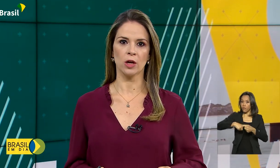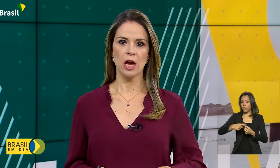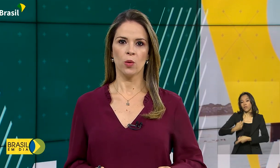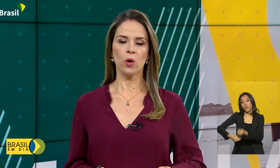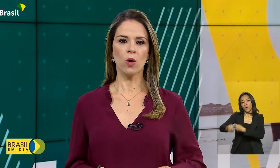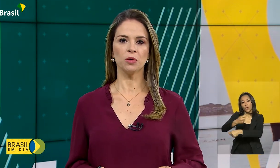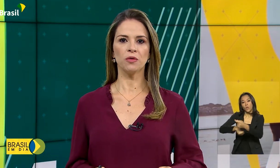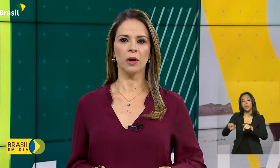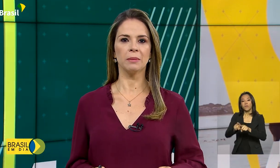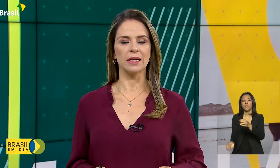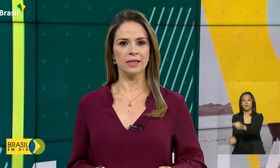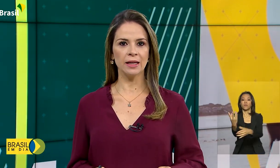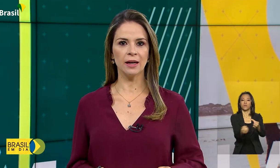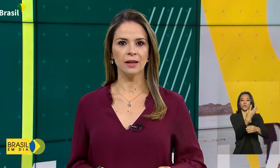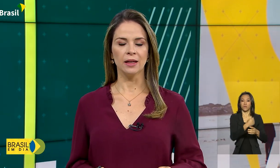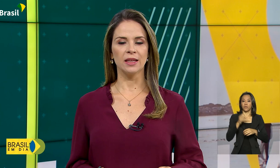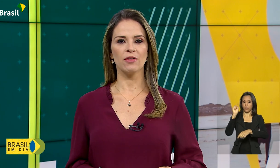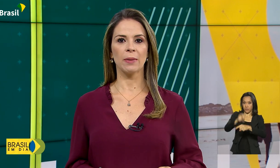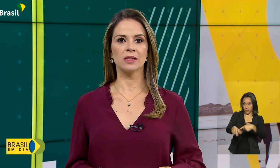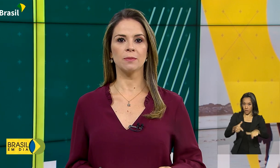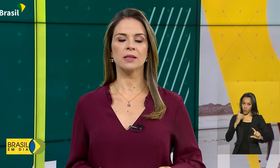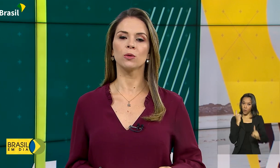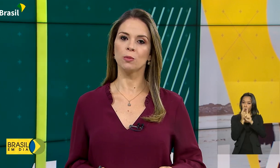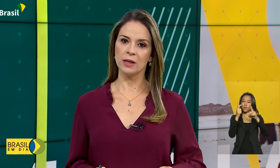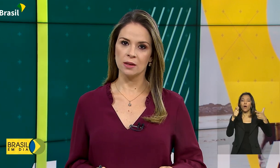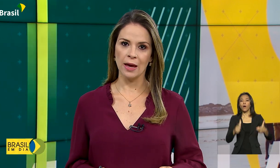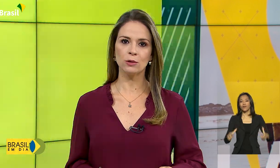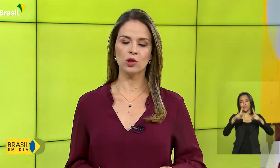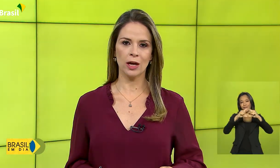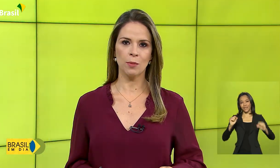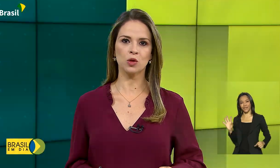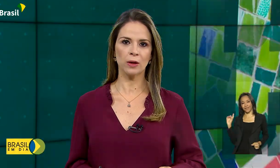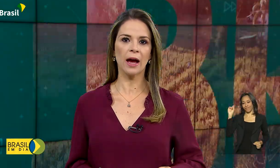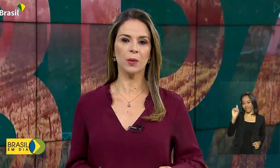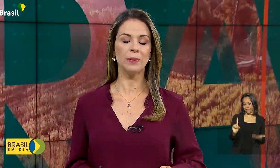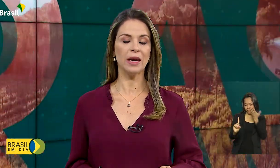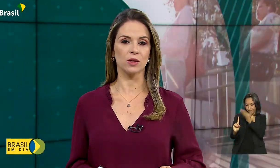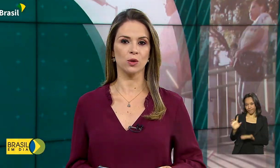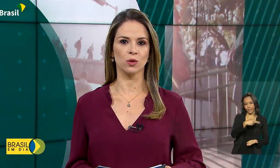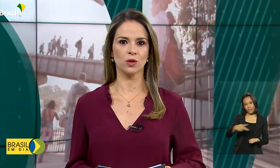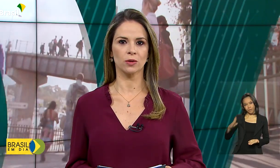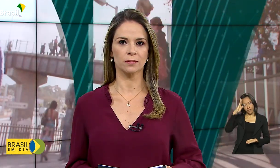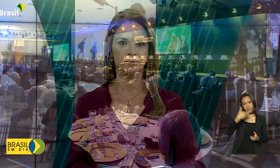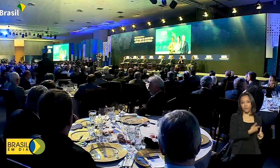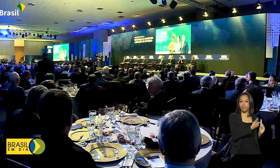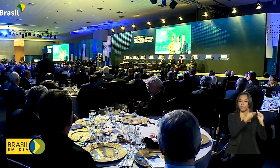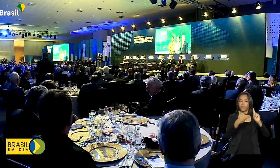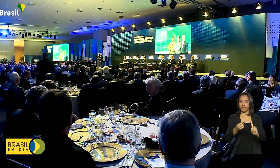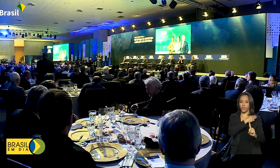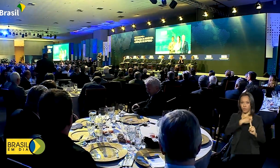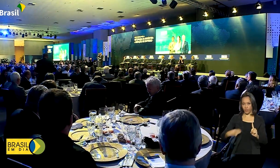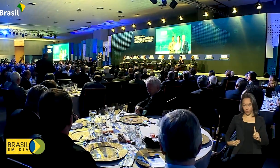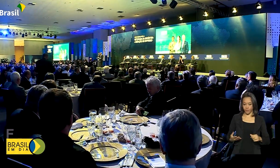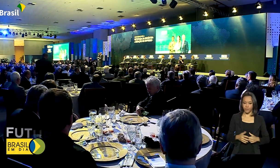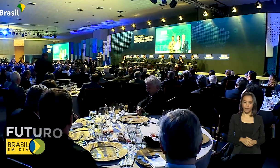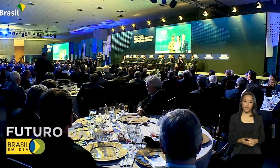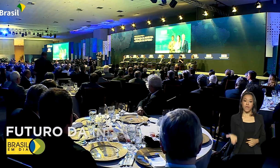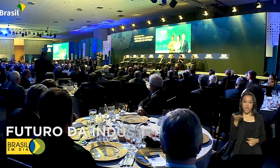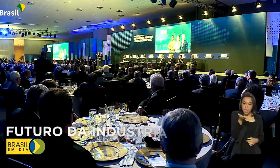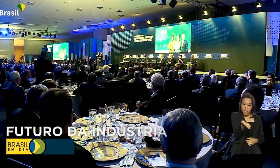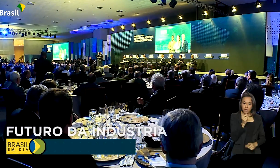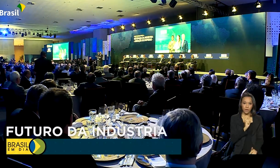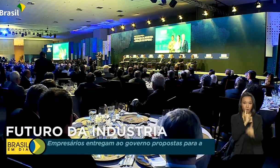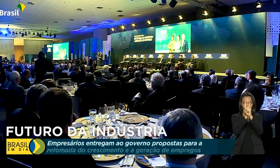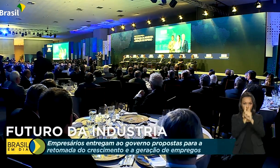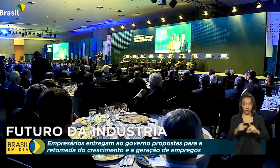empregos. O encontro foi em Brasília e teve a participação do presidente Jair Bolsonaro em ministros. O encontro em